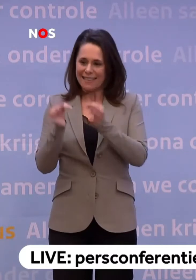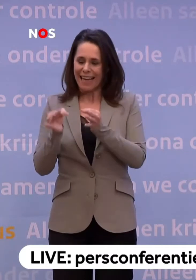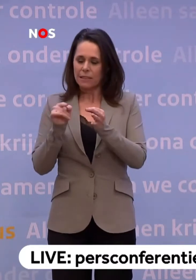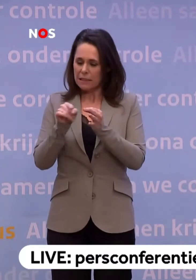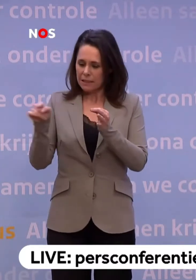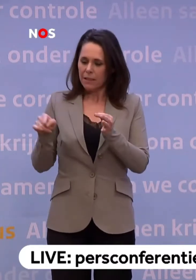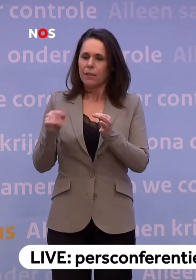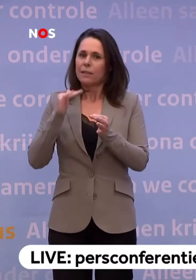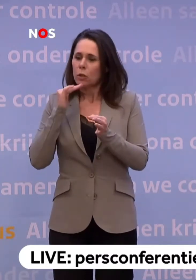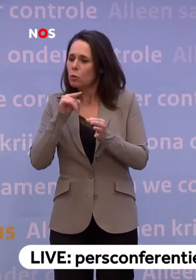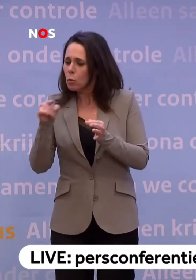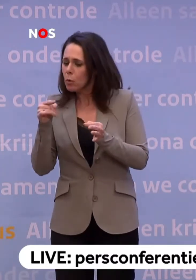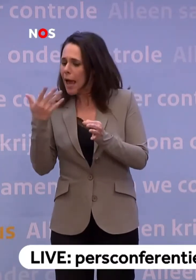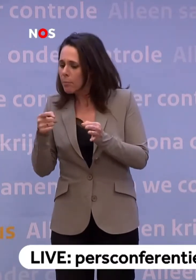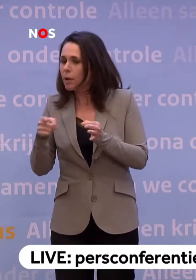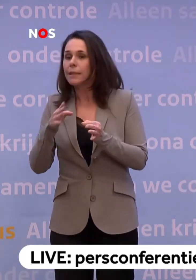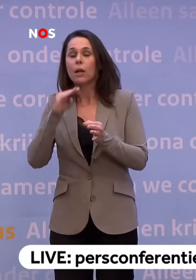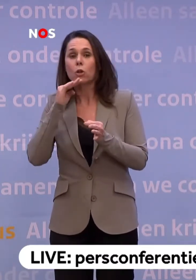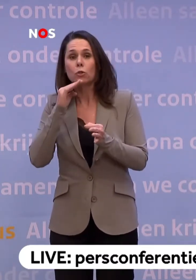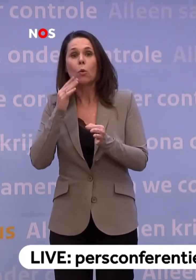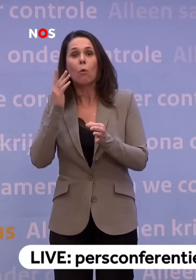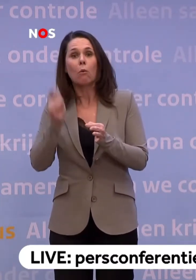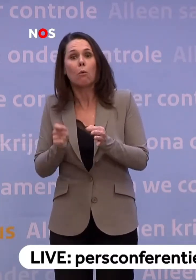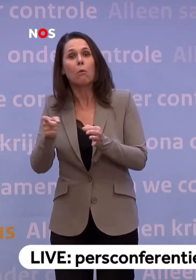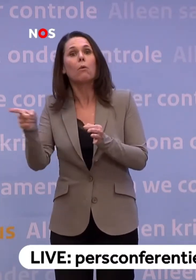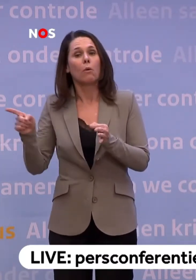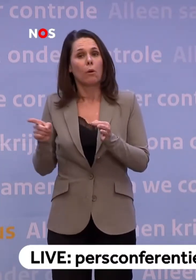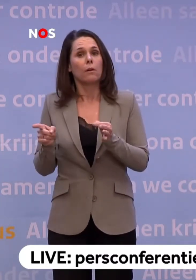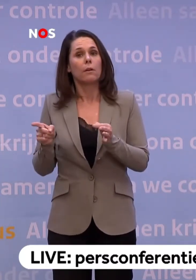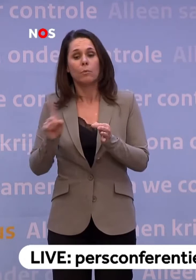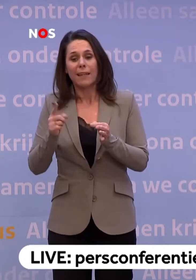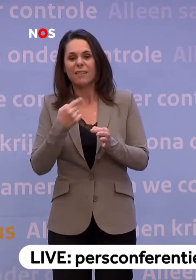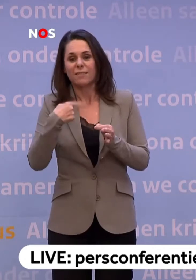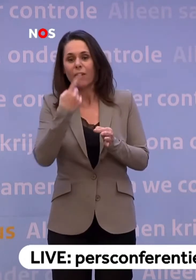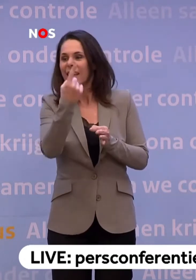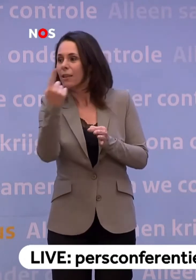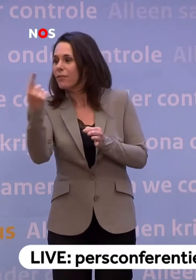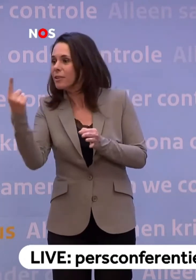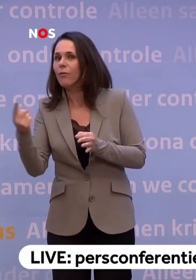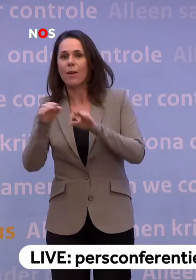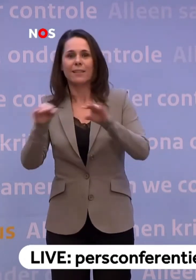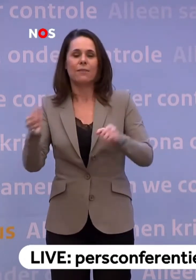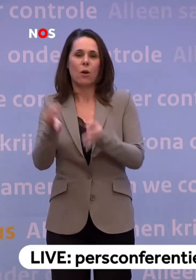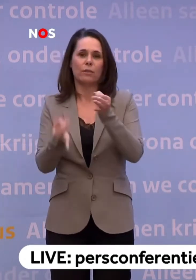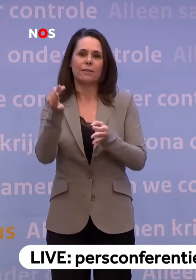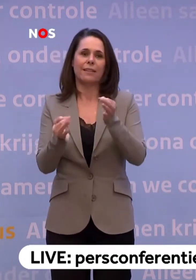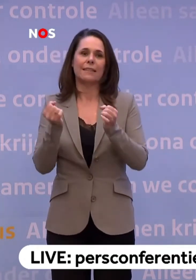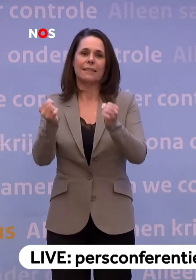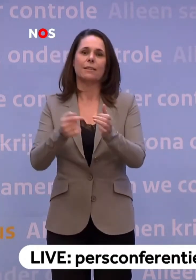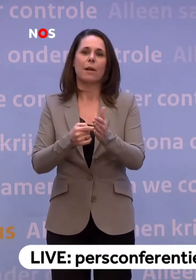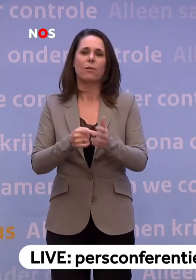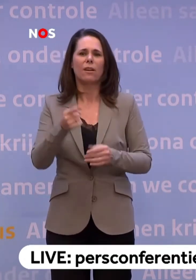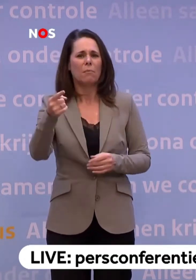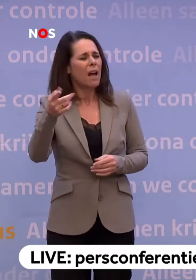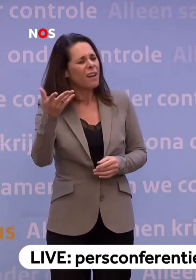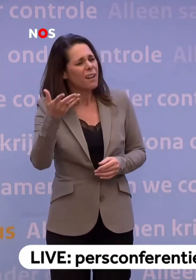eigenlijk voor die serologische tests... ...kun je die ook in voldoende mate krijgen... ...dat je ook op individueel niveau die tests kunt inzetten. Maar